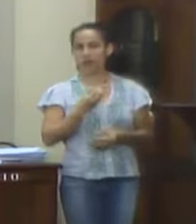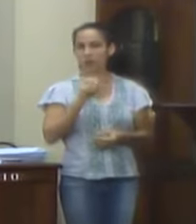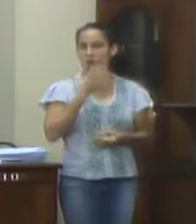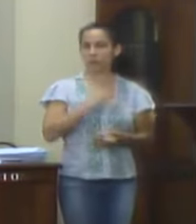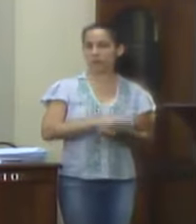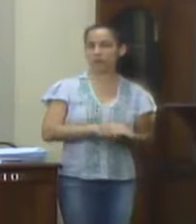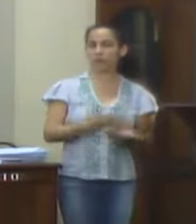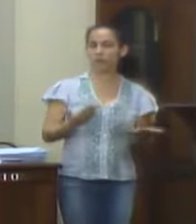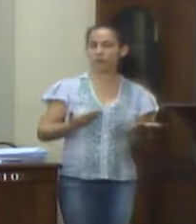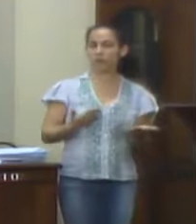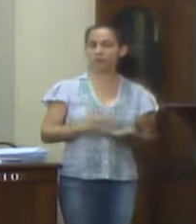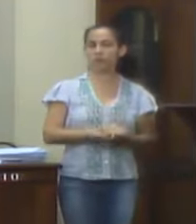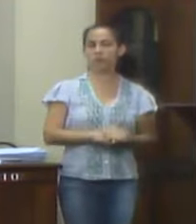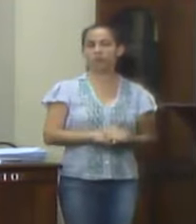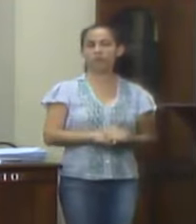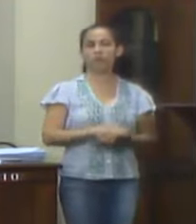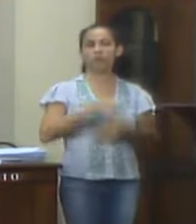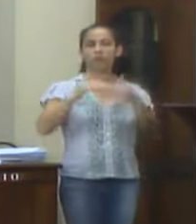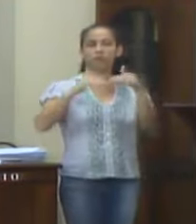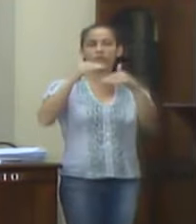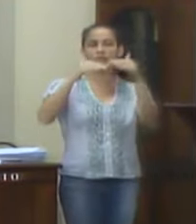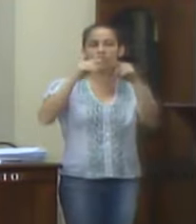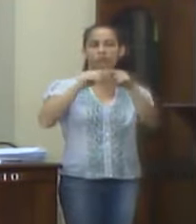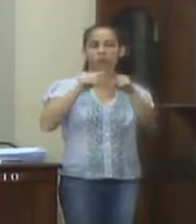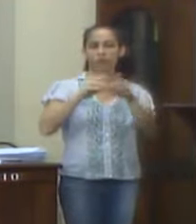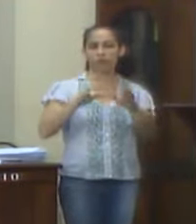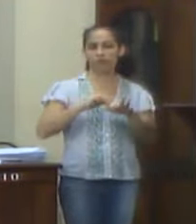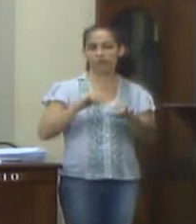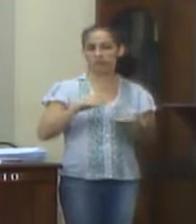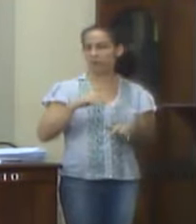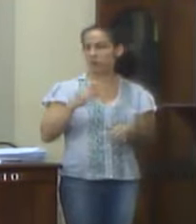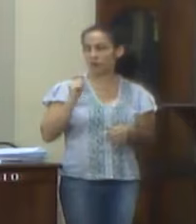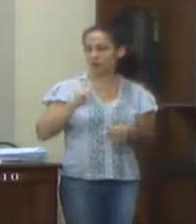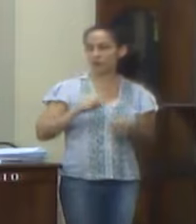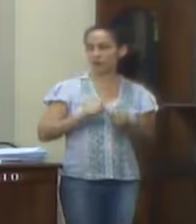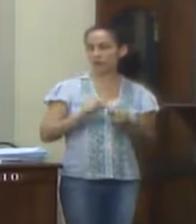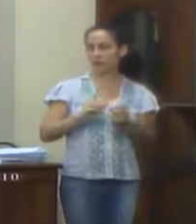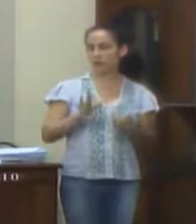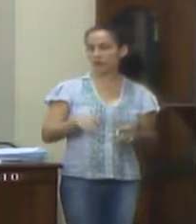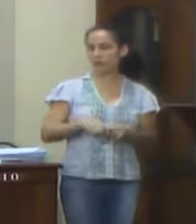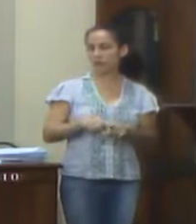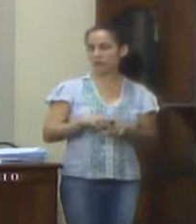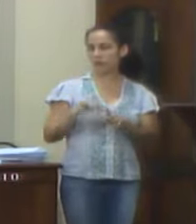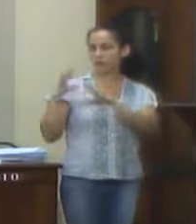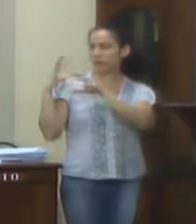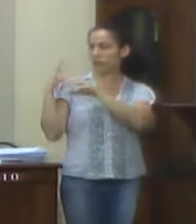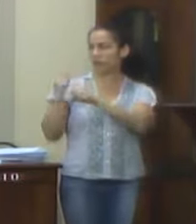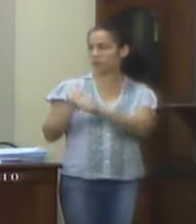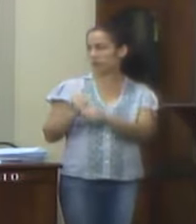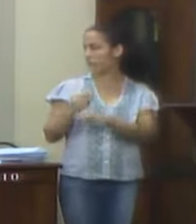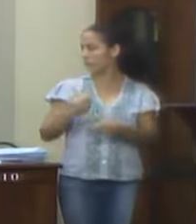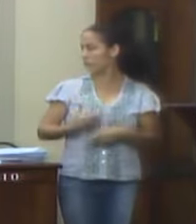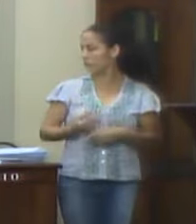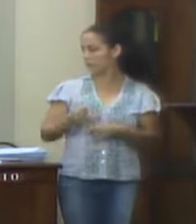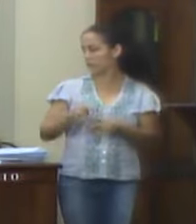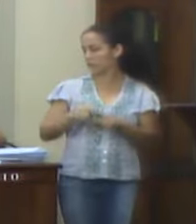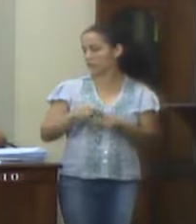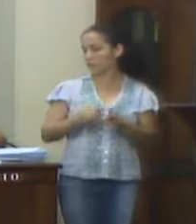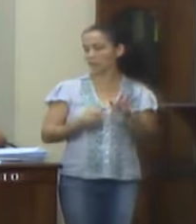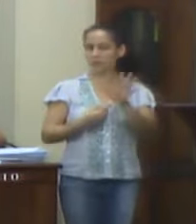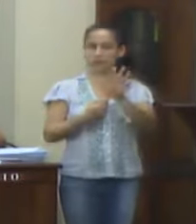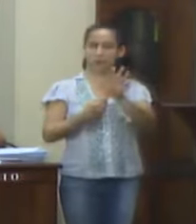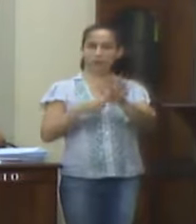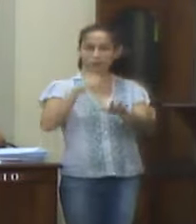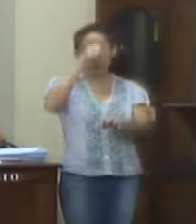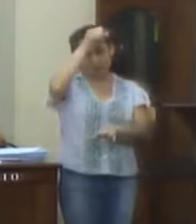pela atual gestão e a evolução dos resultados com superávit no resultado orçamentário e no financeiro, demonstrando que o